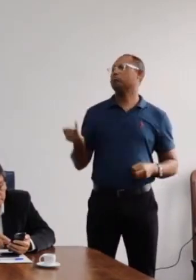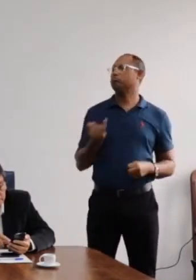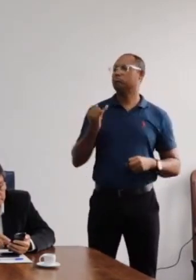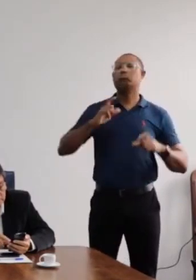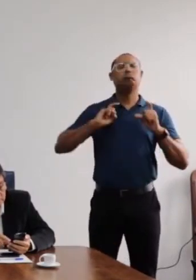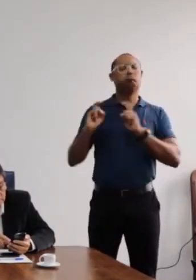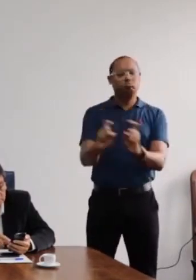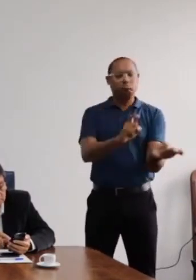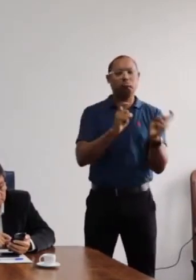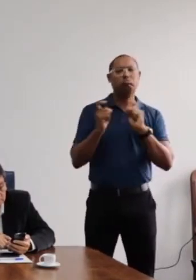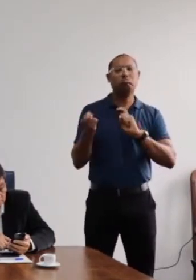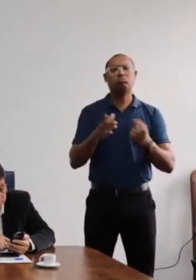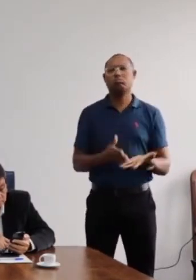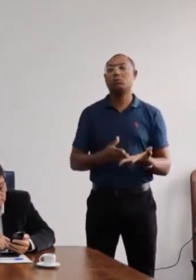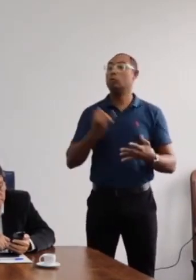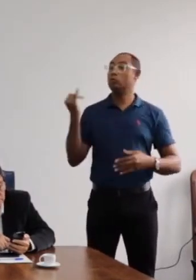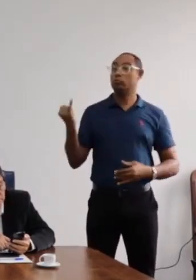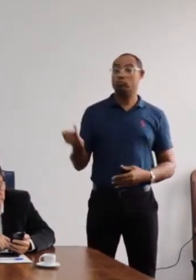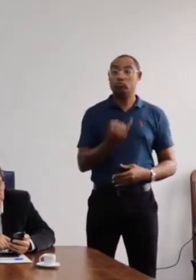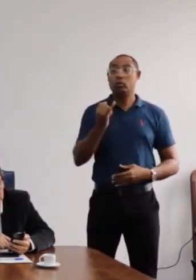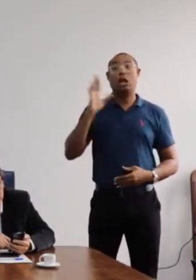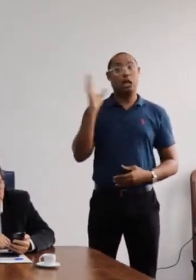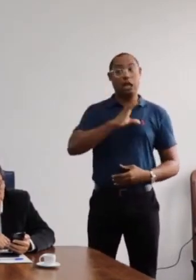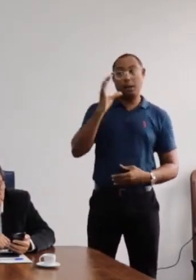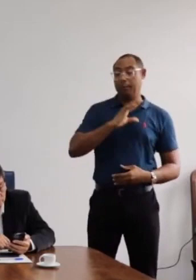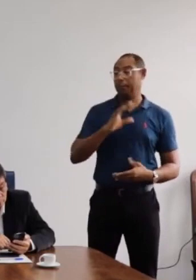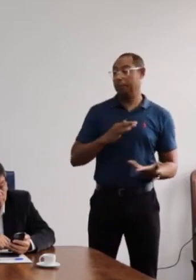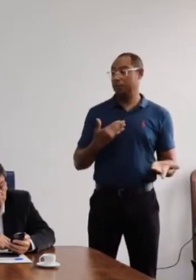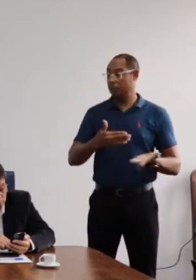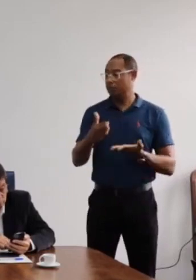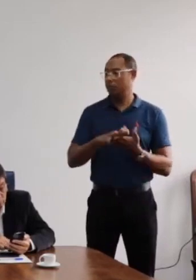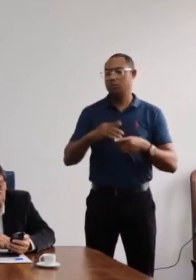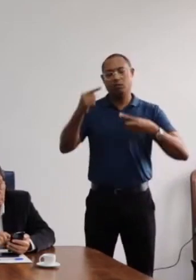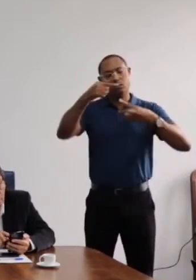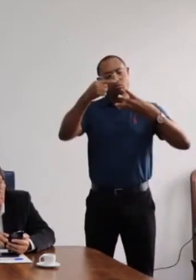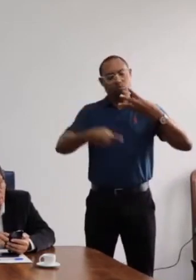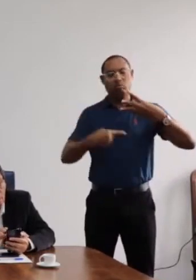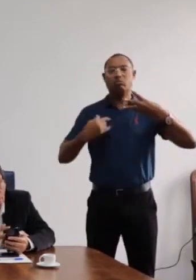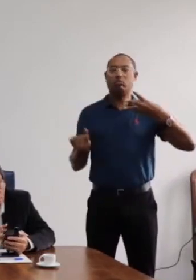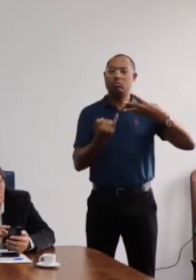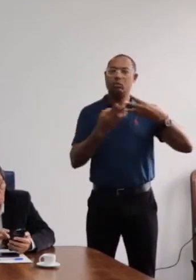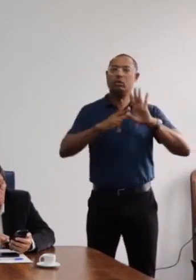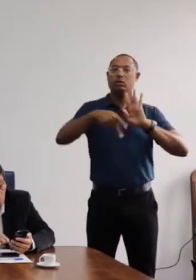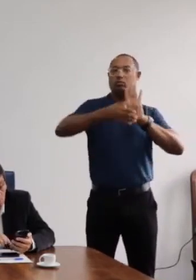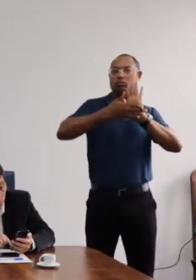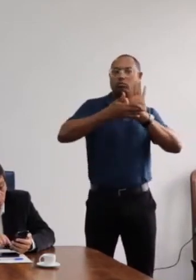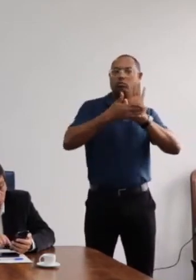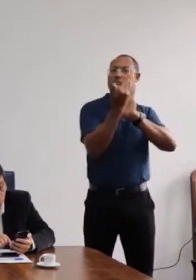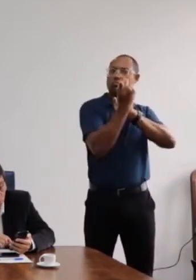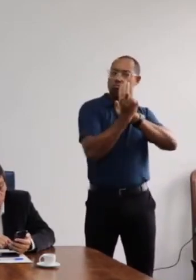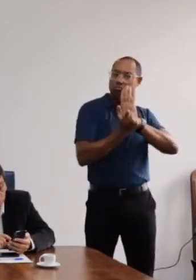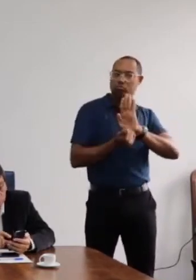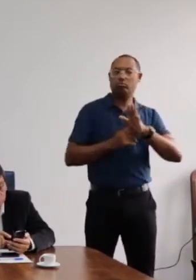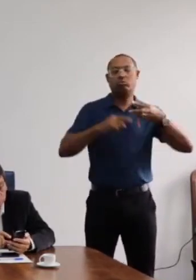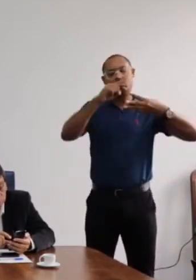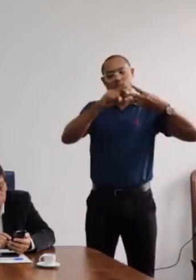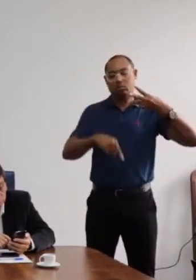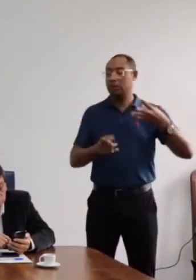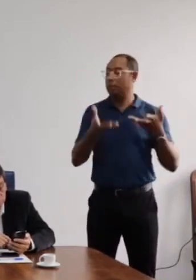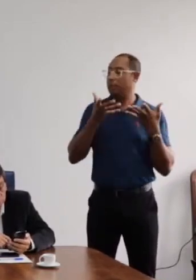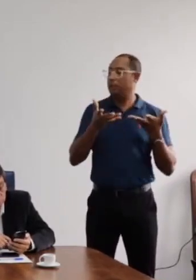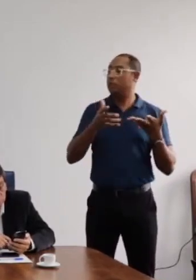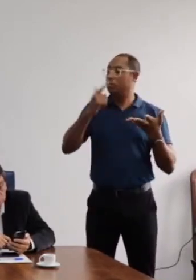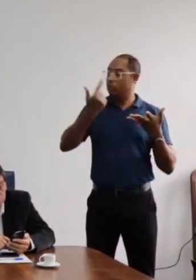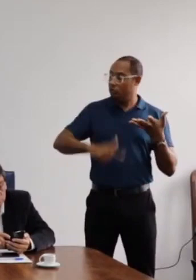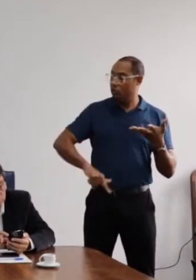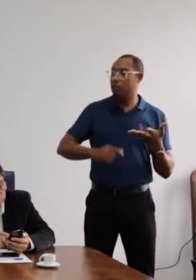discutidos com uma certa urgência, sobretudo o ponto, os três pontos que compõem a nossa pauta, de modo que eu queria, mais